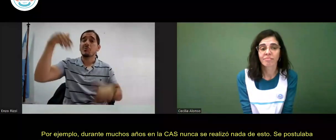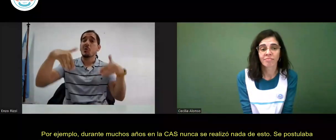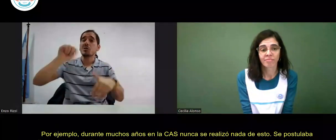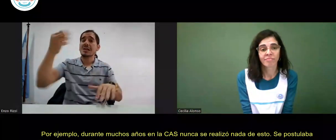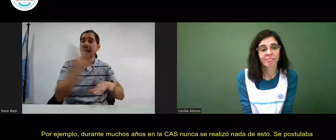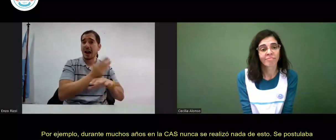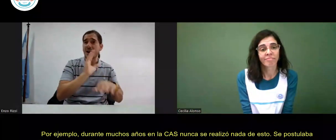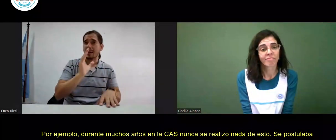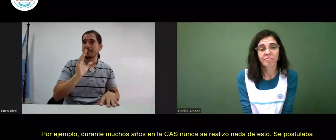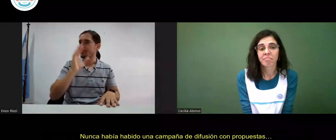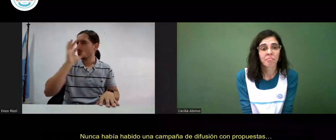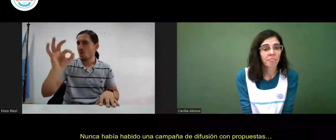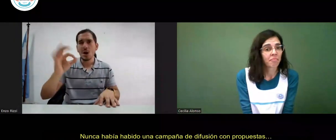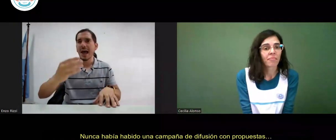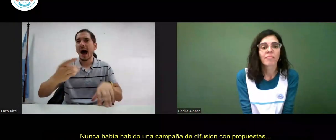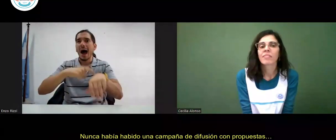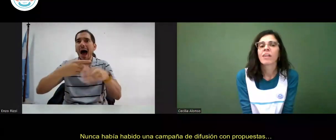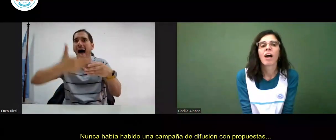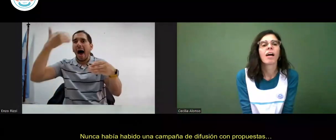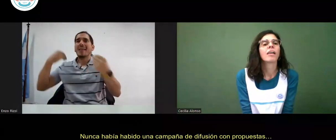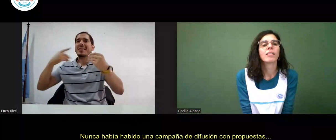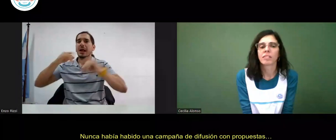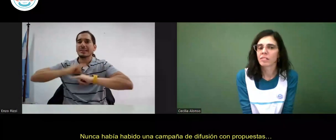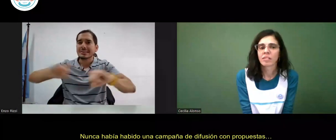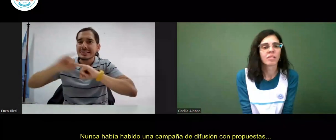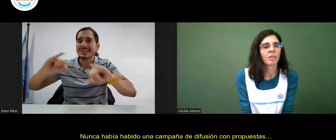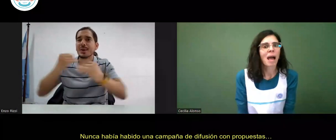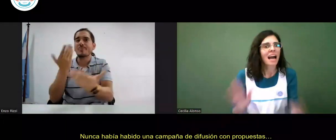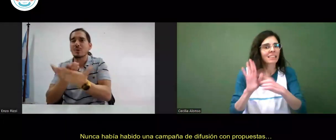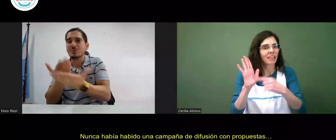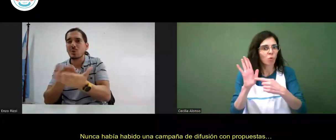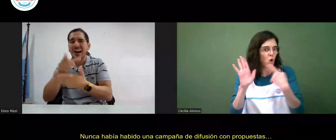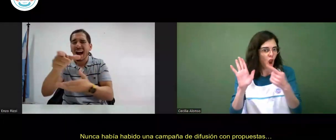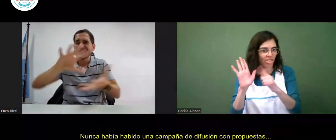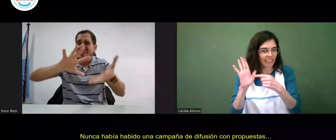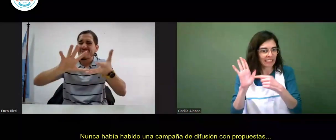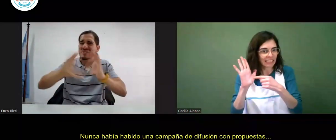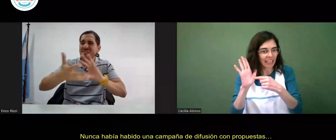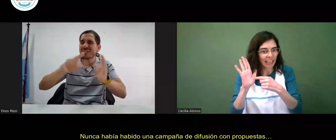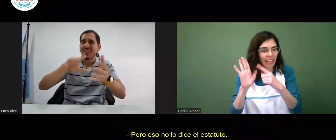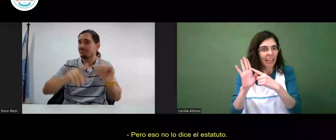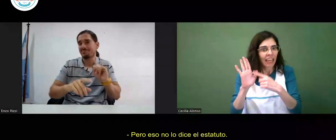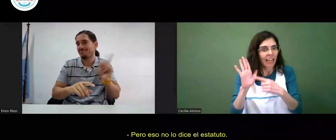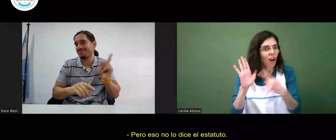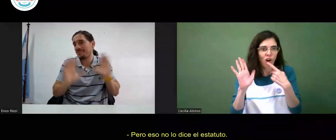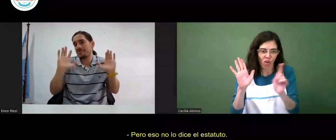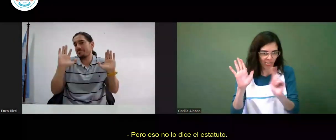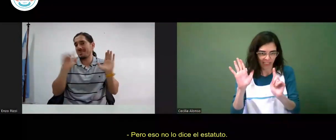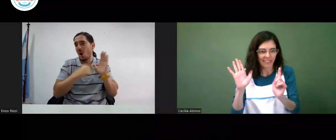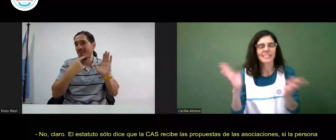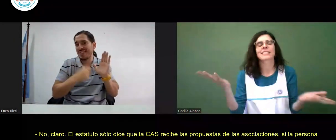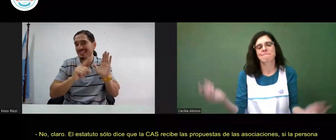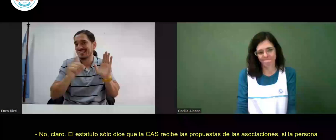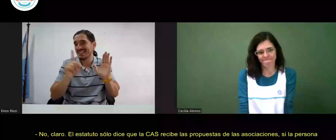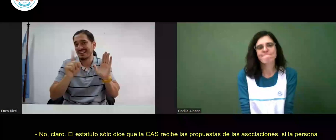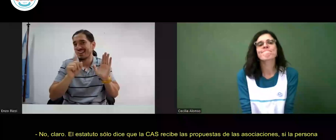más. Y se definía en la asamblea quién ganaba. Nunca había habido una campaña de... Pero eso no lo dice el estatuto. No,